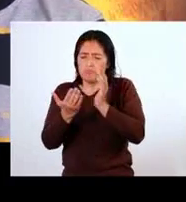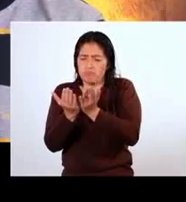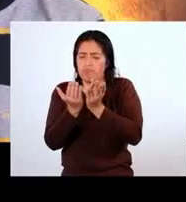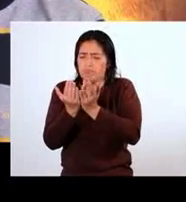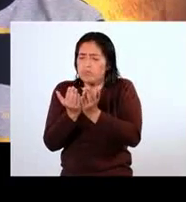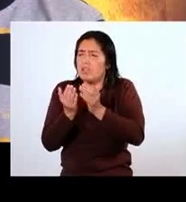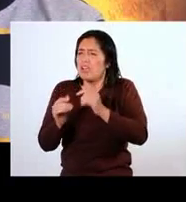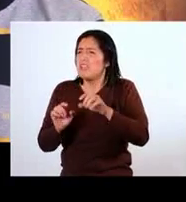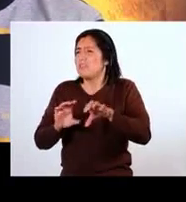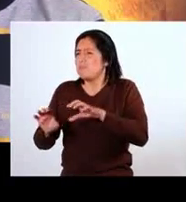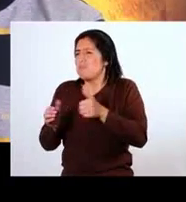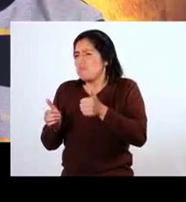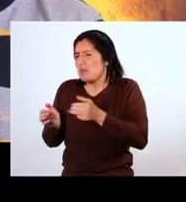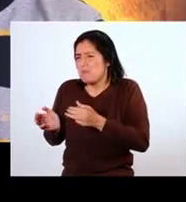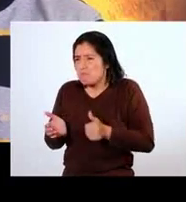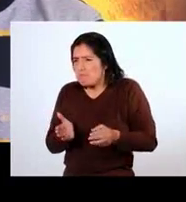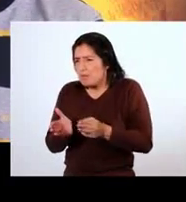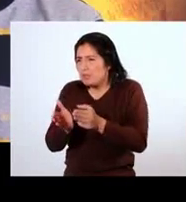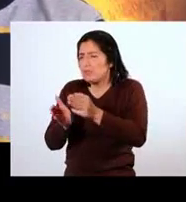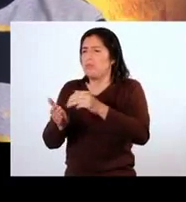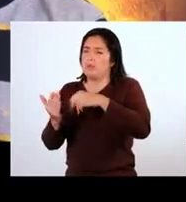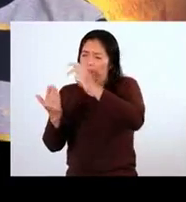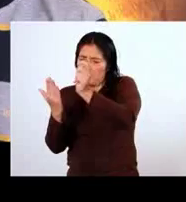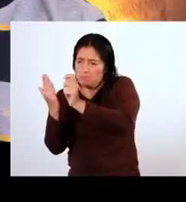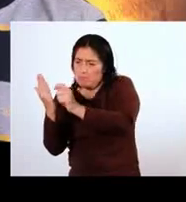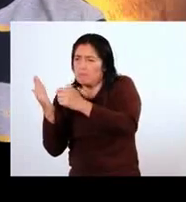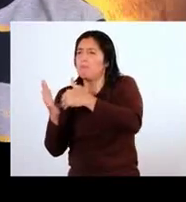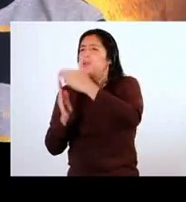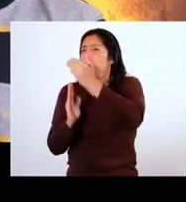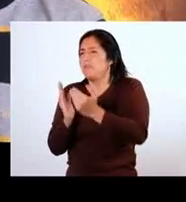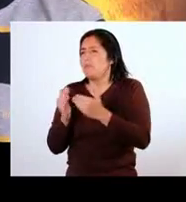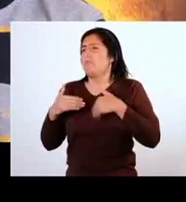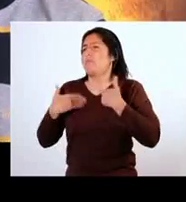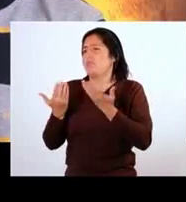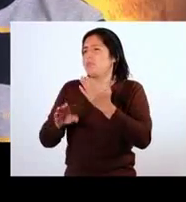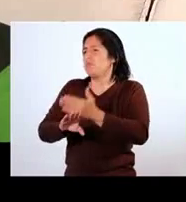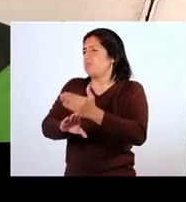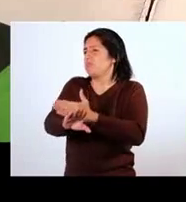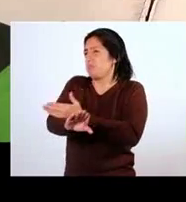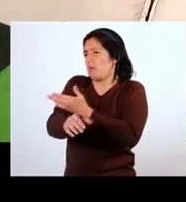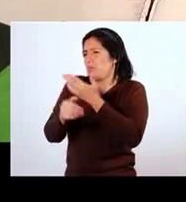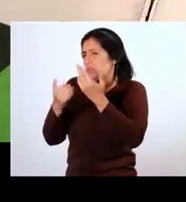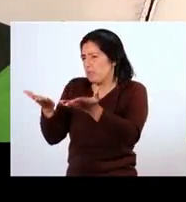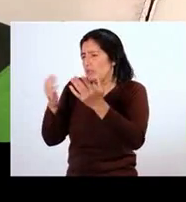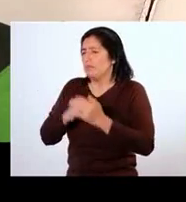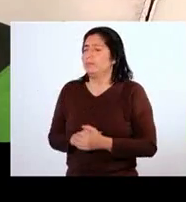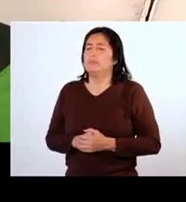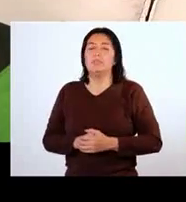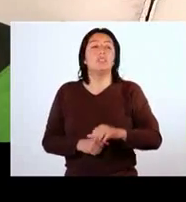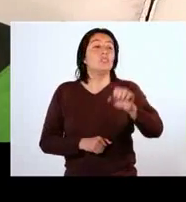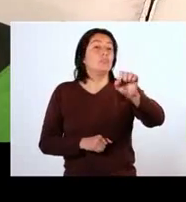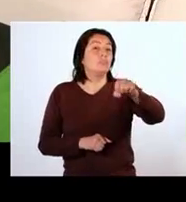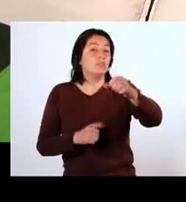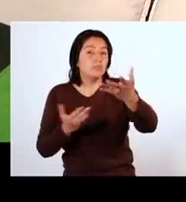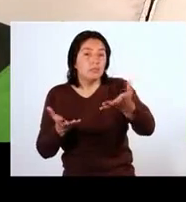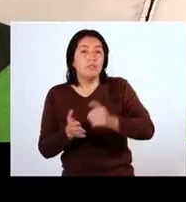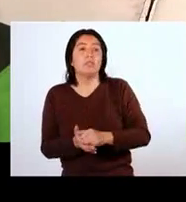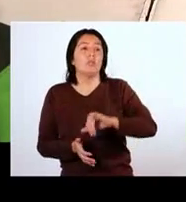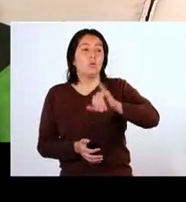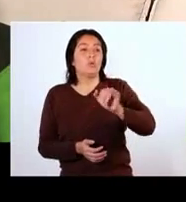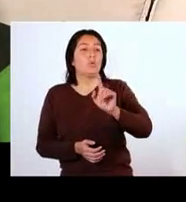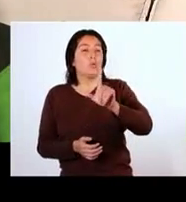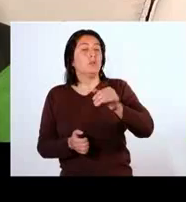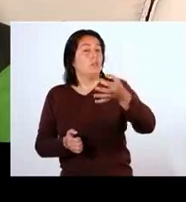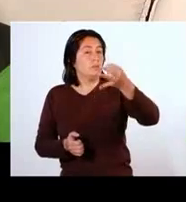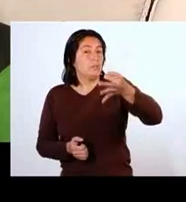con una buena metodología, una buena planificación, podemos sacar adelante. Eso es muy cierto, Julio. Realmente,